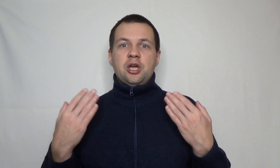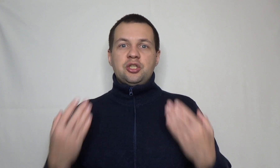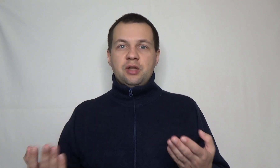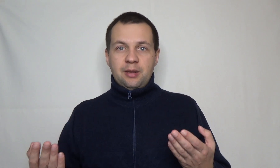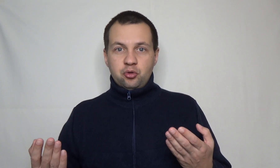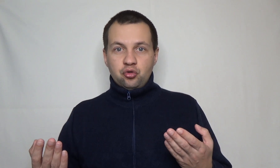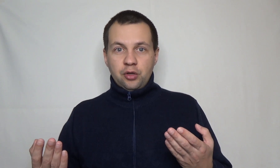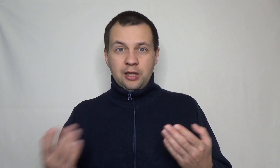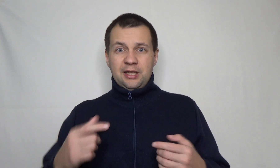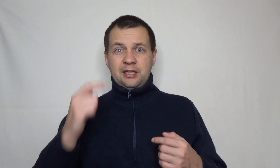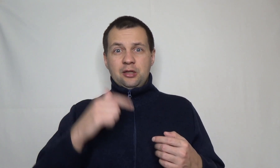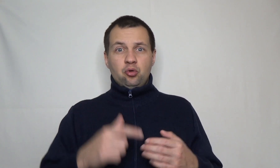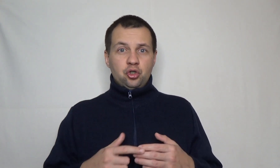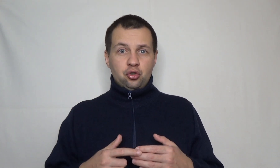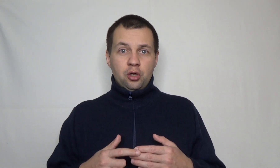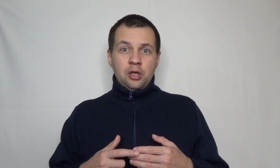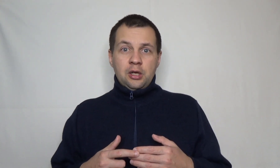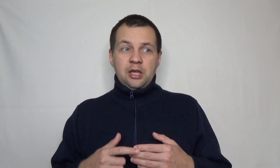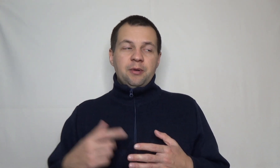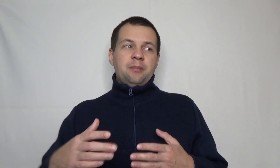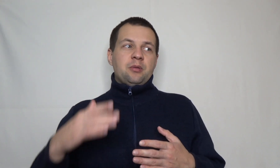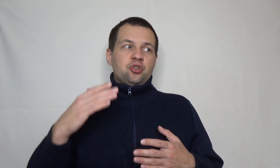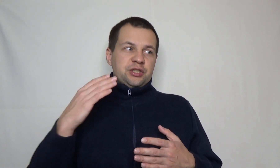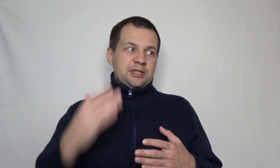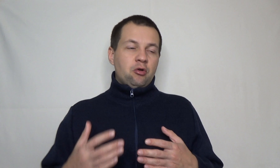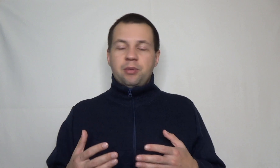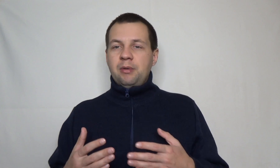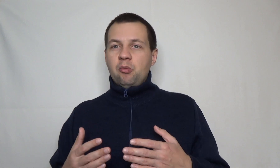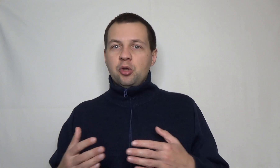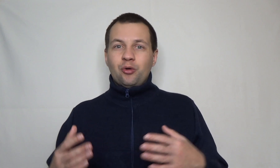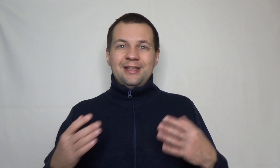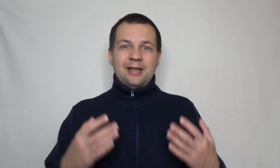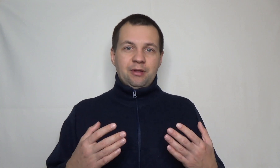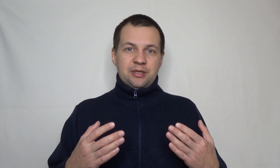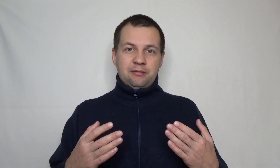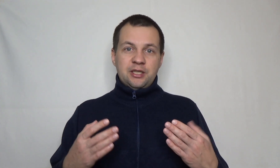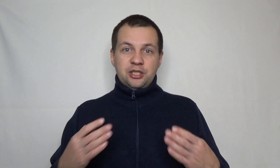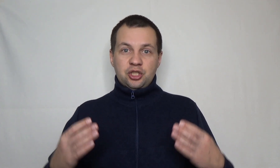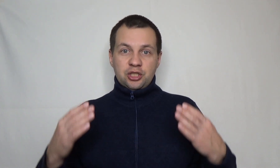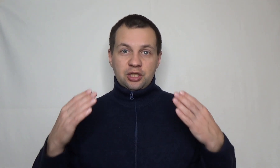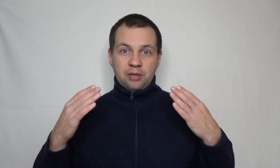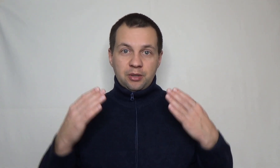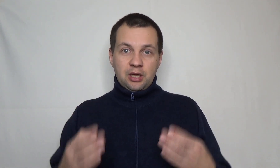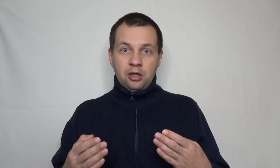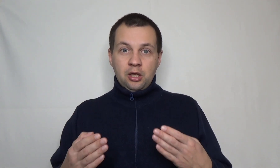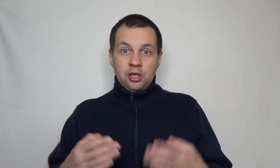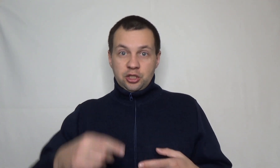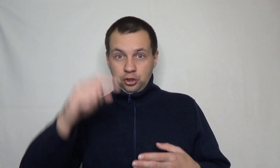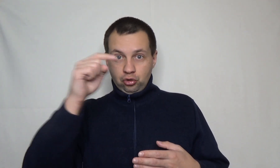качественное обслуживание. Это я тогда тоже еще не понял, потому что со здоровьем проблемы у меня только недавно образовались, и сейчас этот капитал, еще